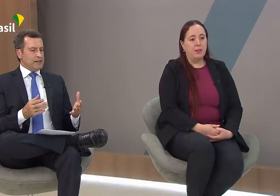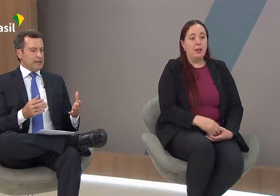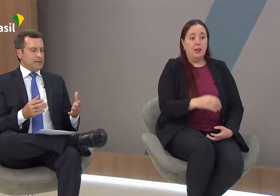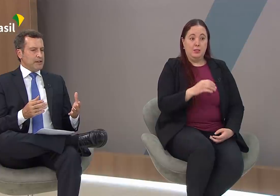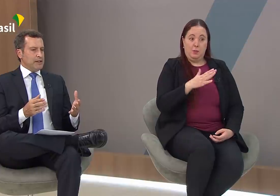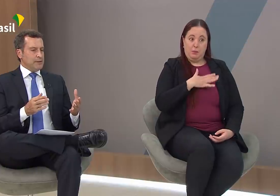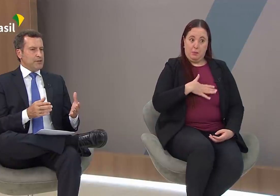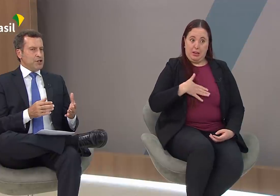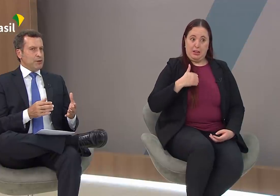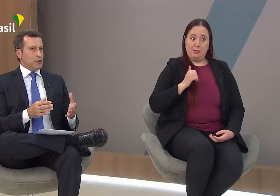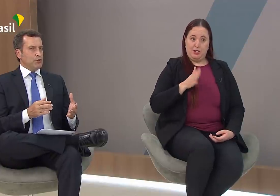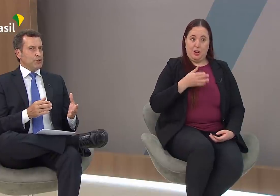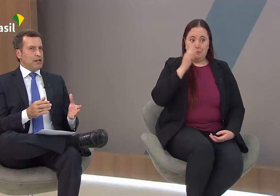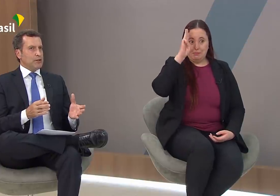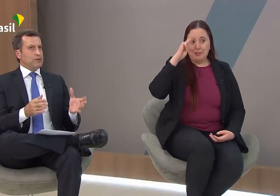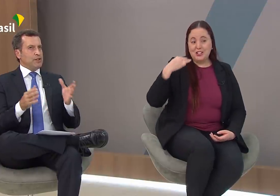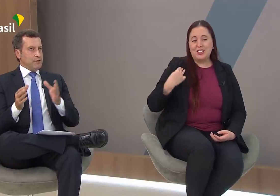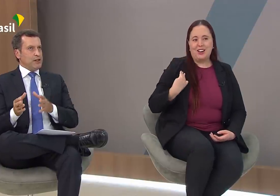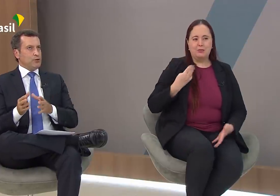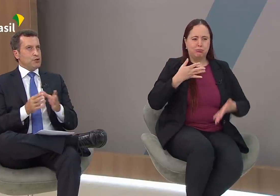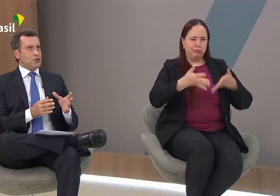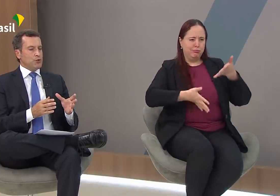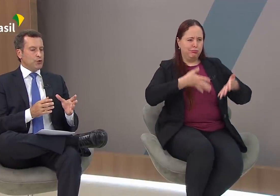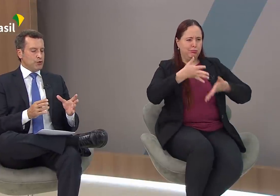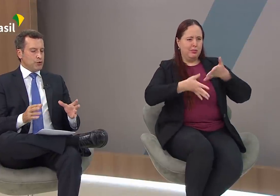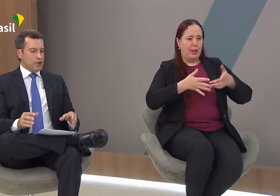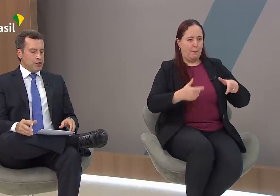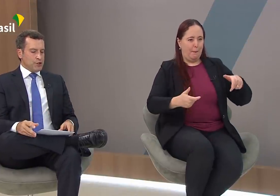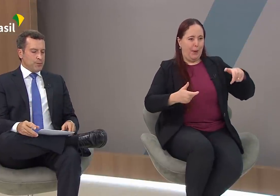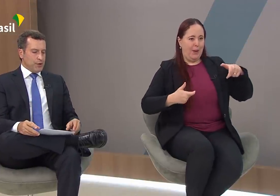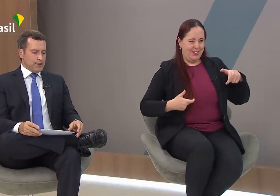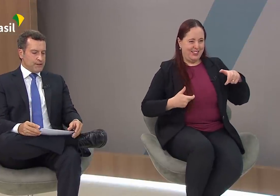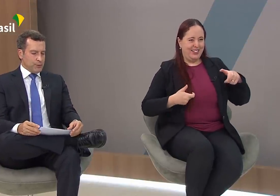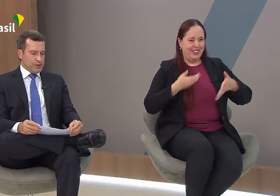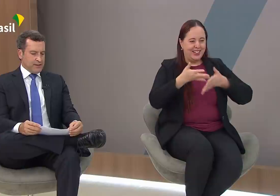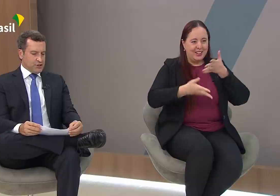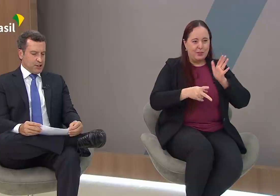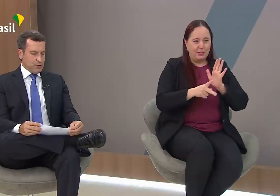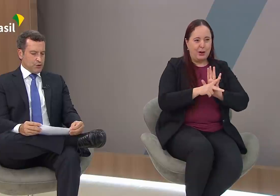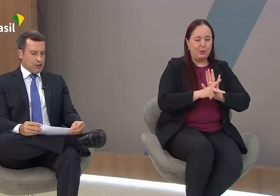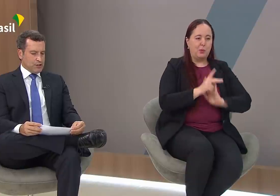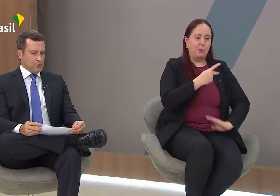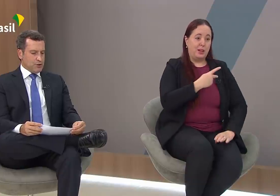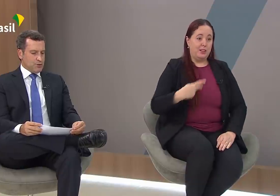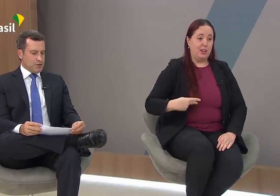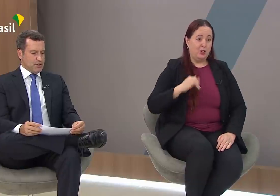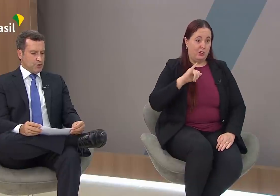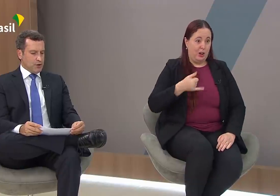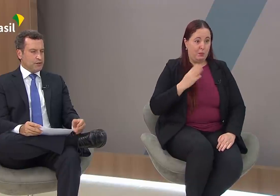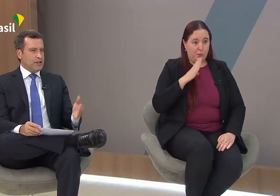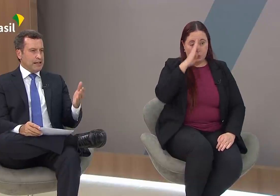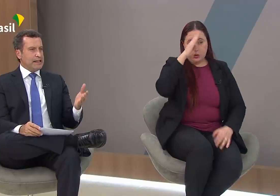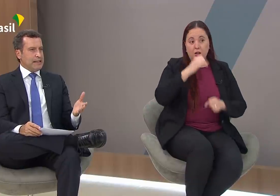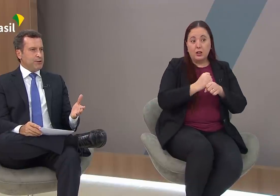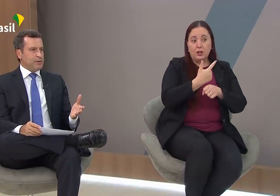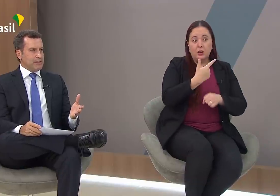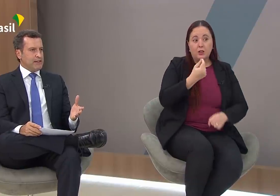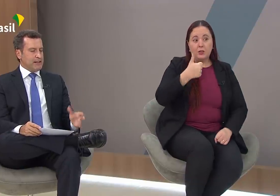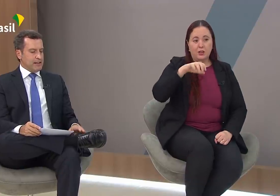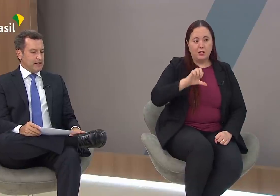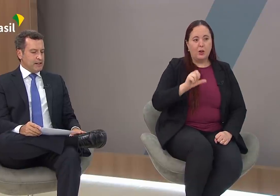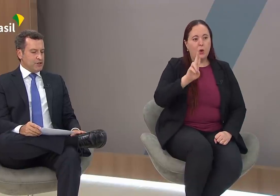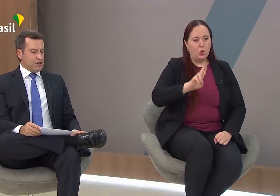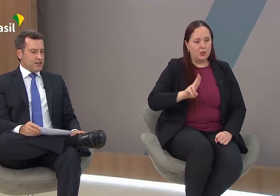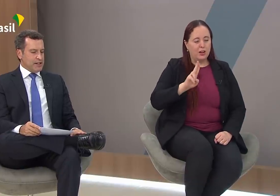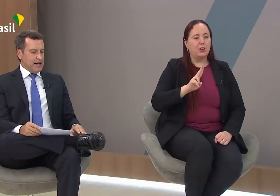da primeira-dama, Michele Bolsonaro, ter feito o discurso de posse do presidente Jair Bolsonaro em 2019, na língua